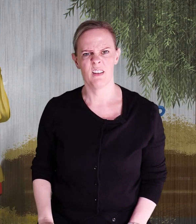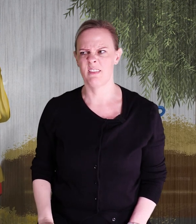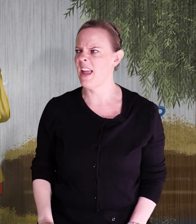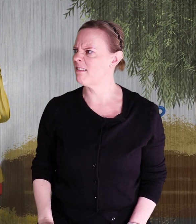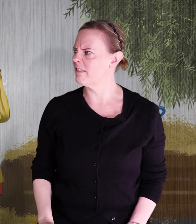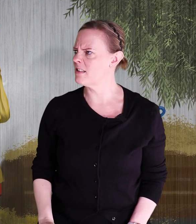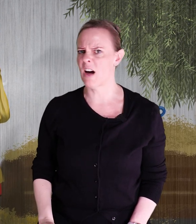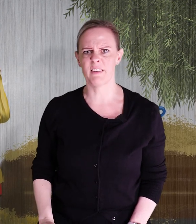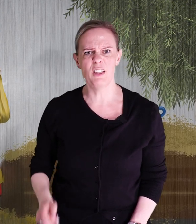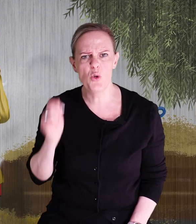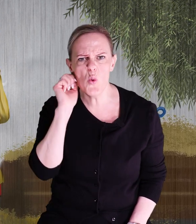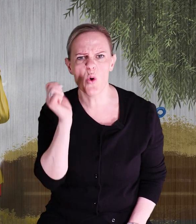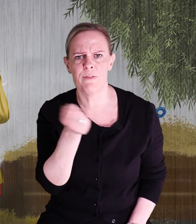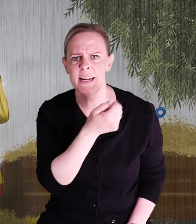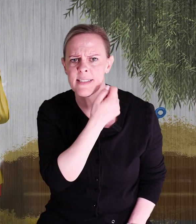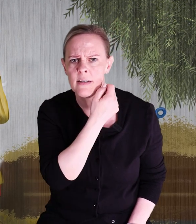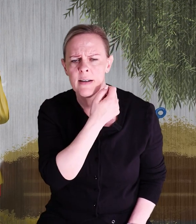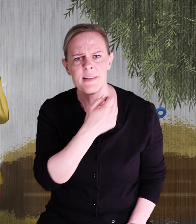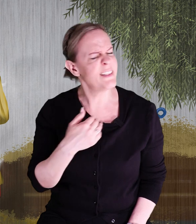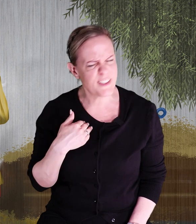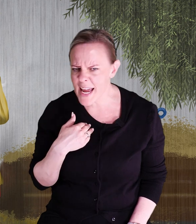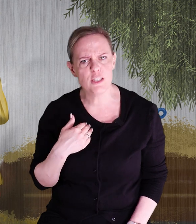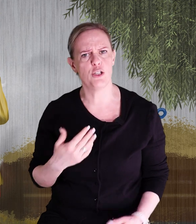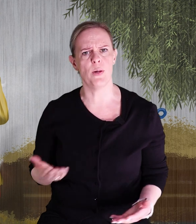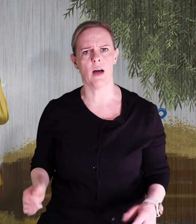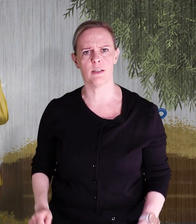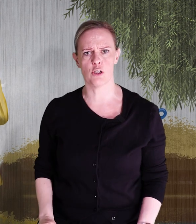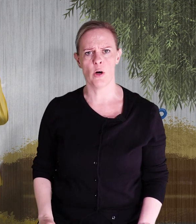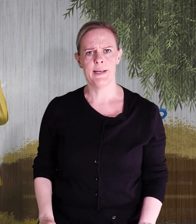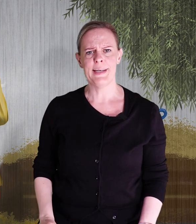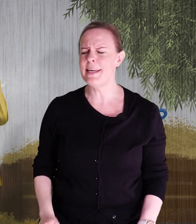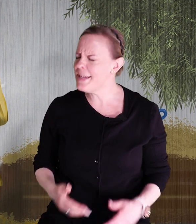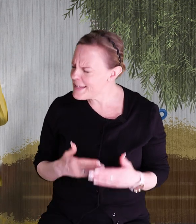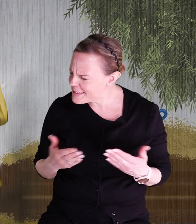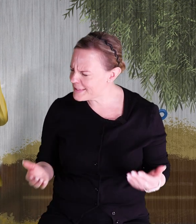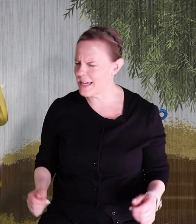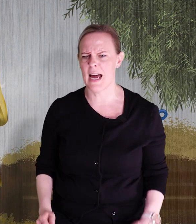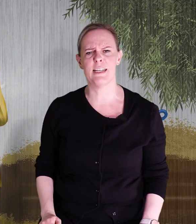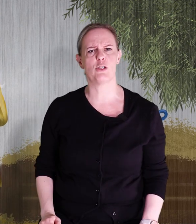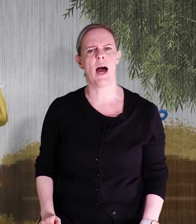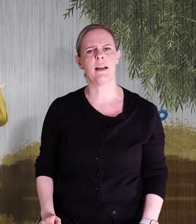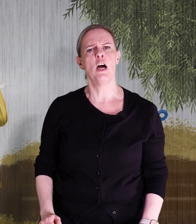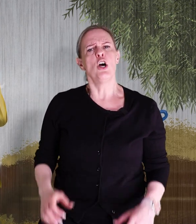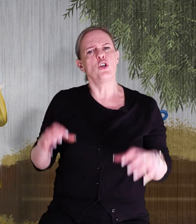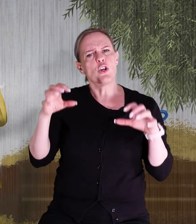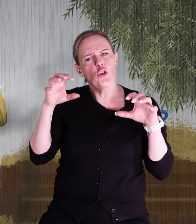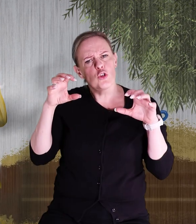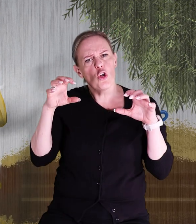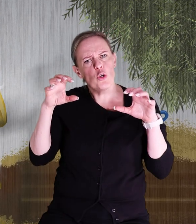Tänk att det snart är julfest. Det känns ju inte alltså. Inte när det är så här grått och